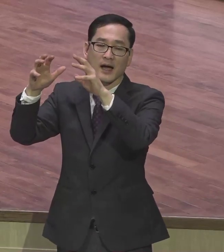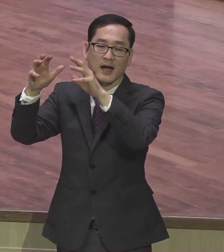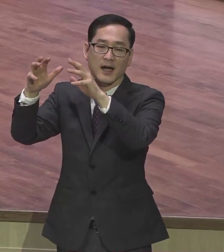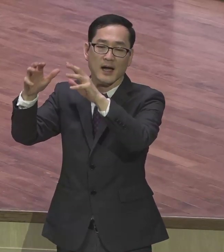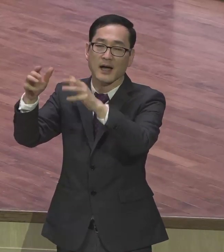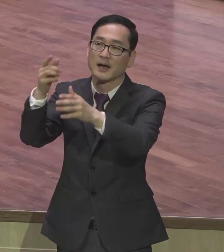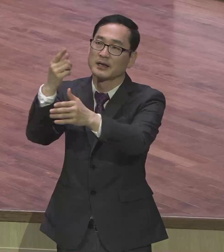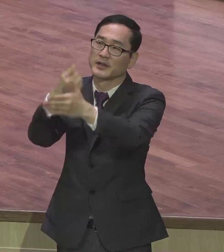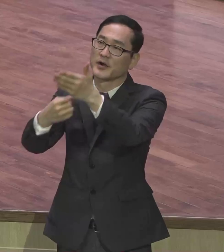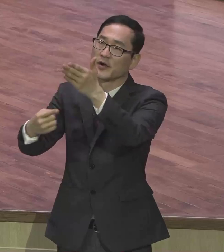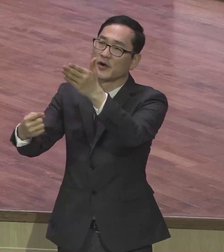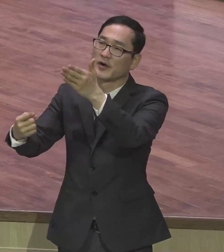위하여